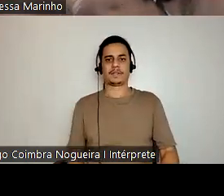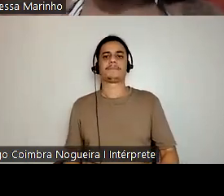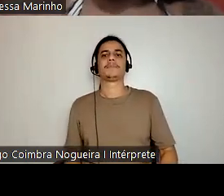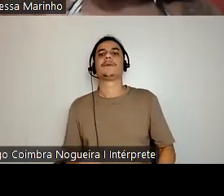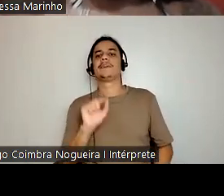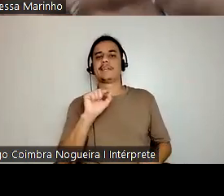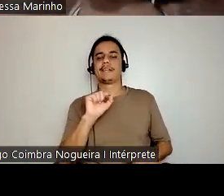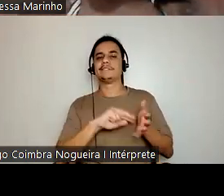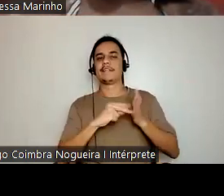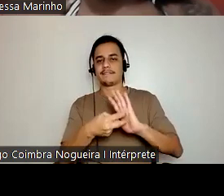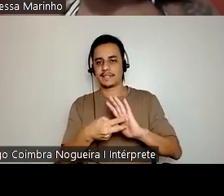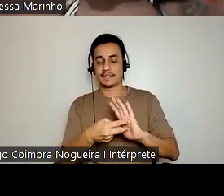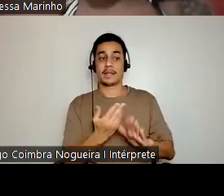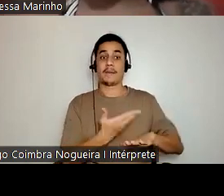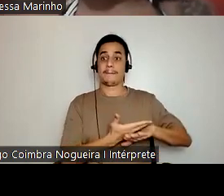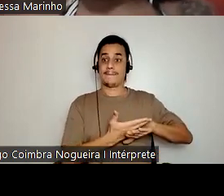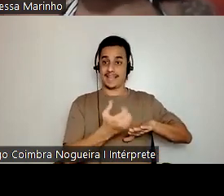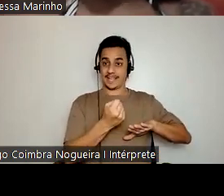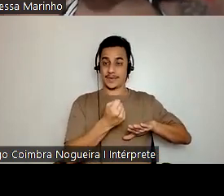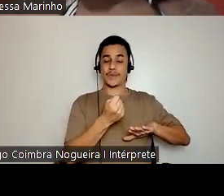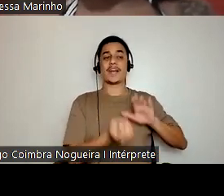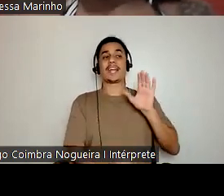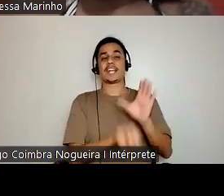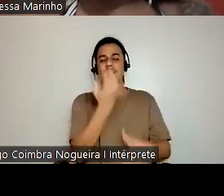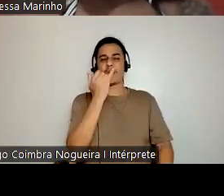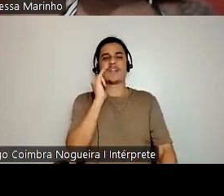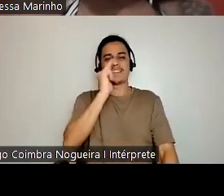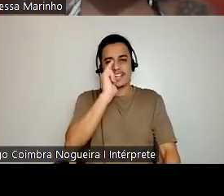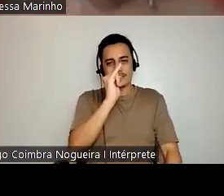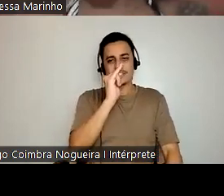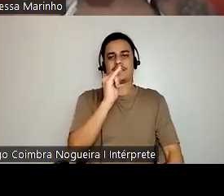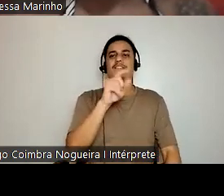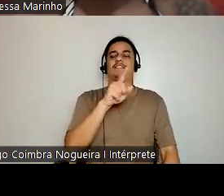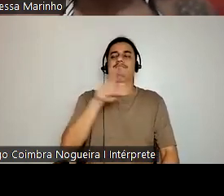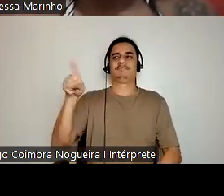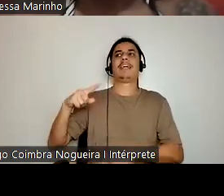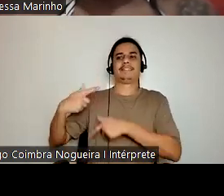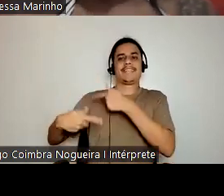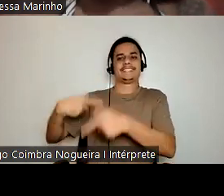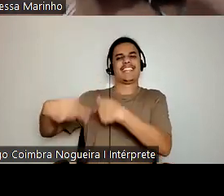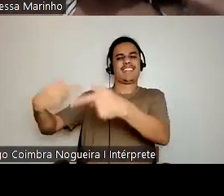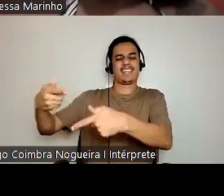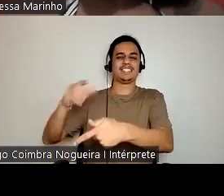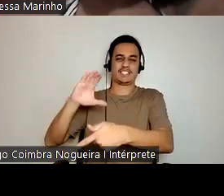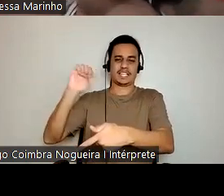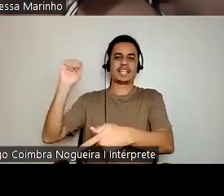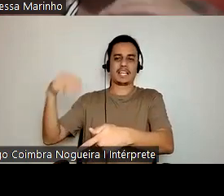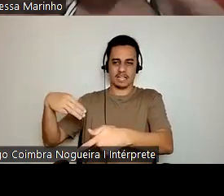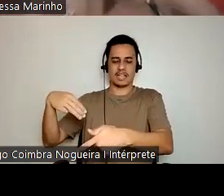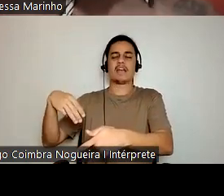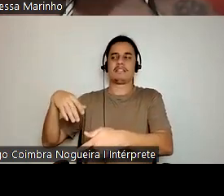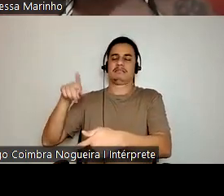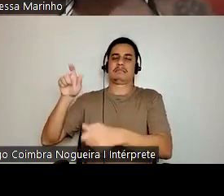branquitude criou essa narrativa da maldição dos descendentes de Cã e criou essa